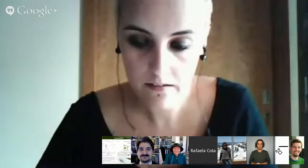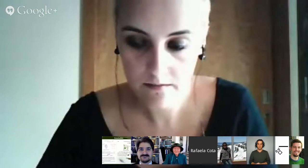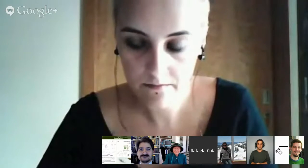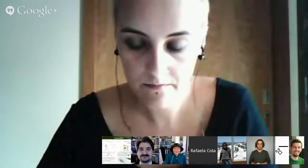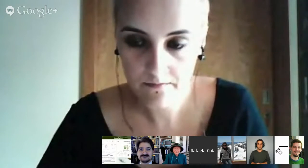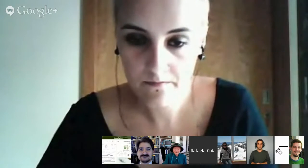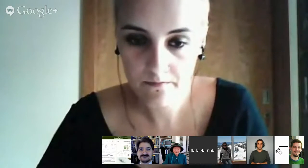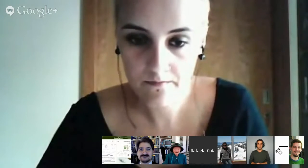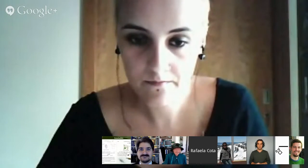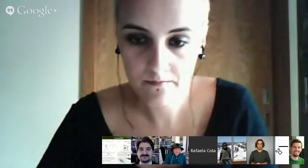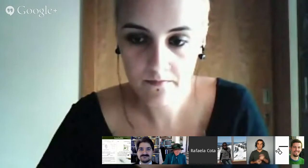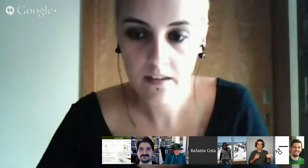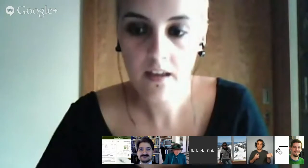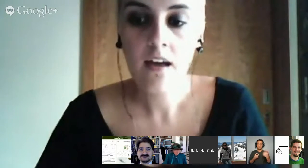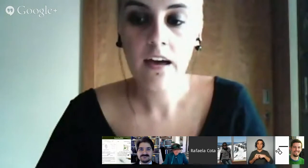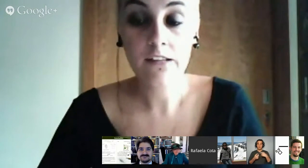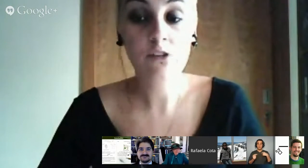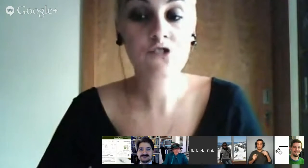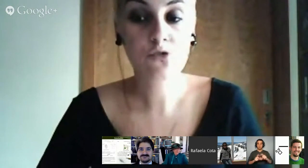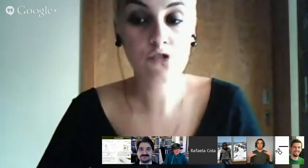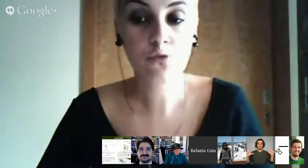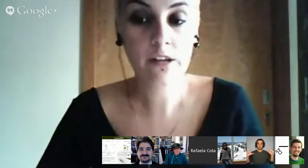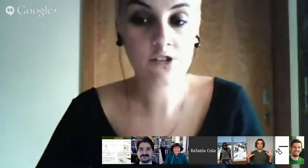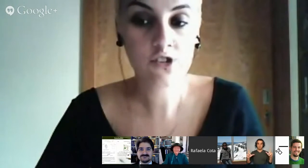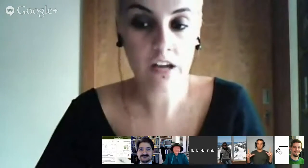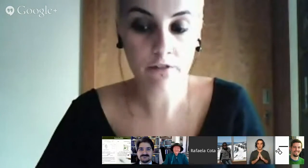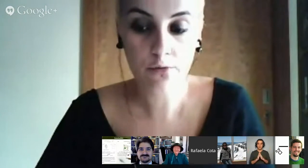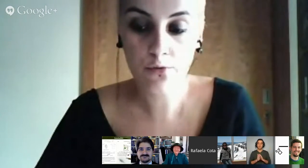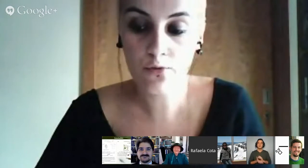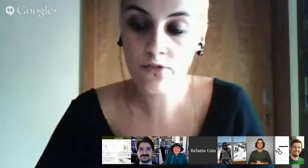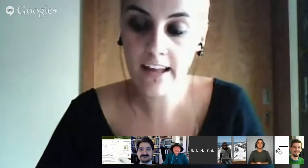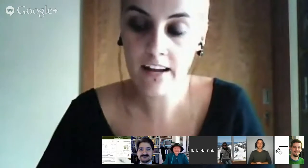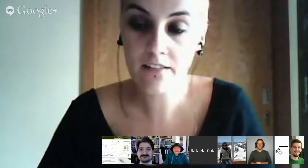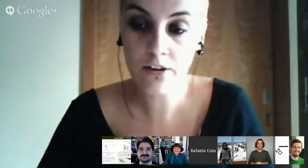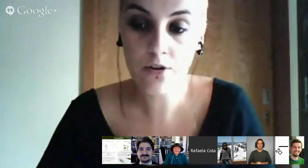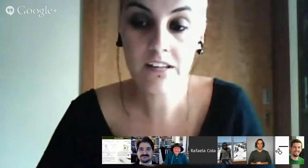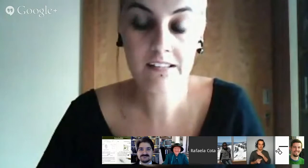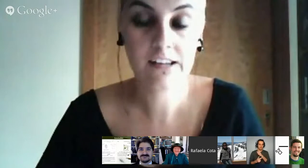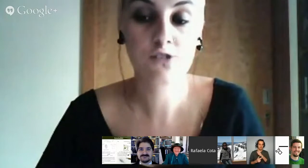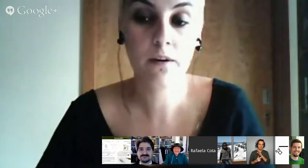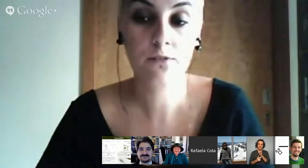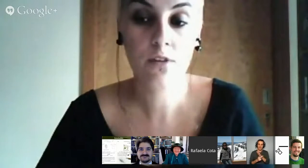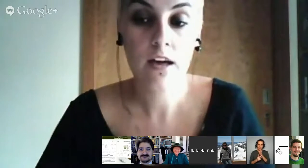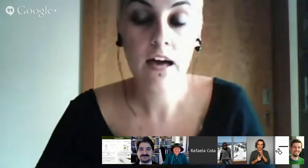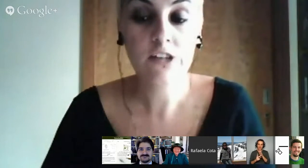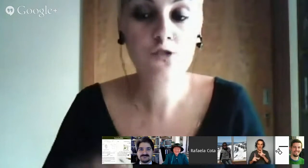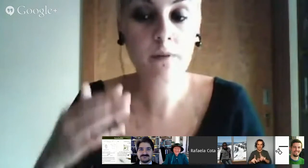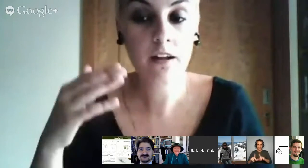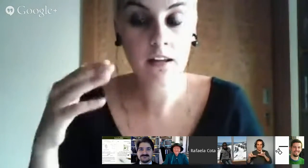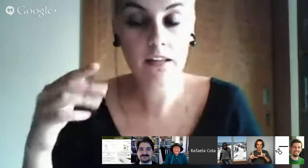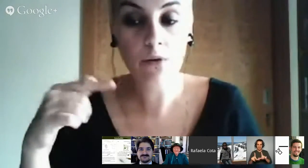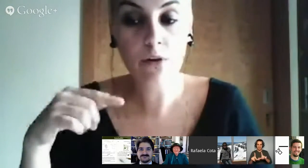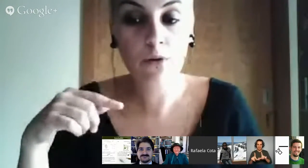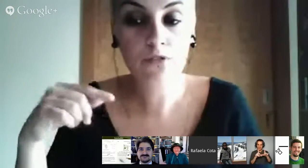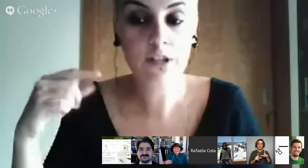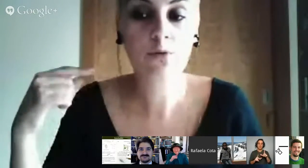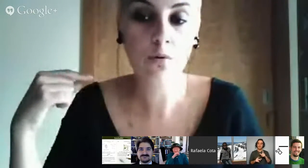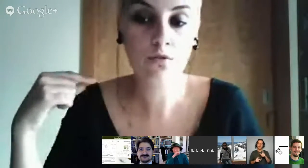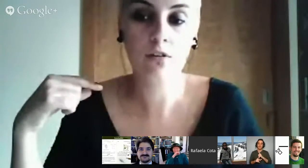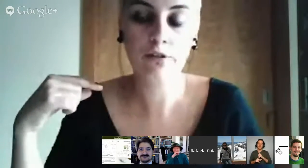We're back Estes dois documentos que estavam no slide anterior dizem respeito isto para ir ao encontro da conclusão